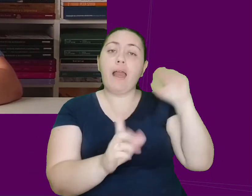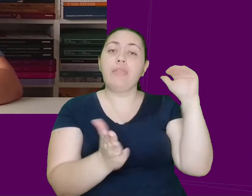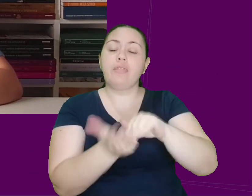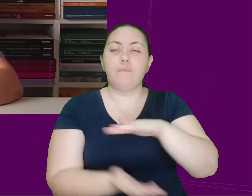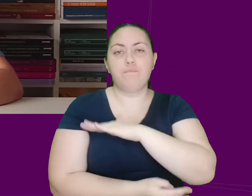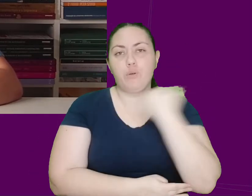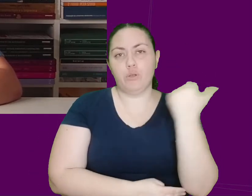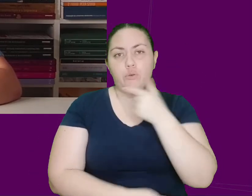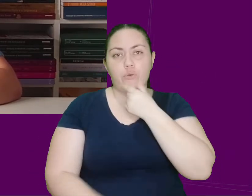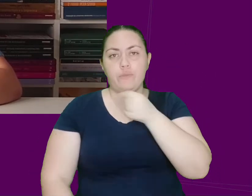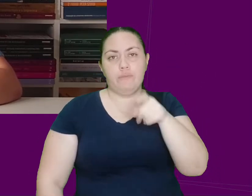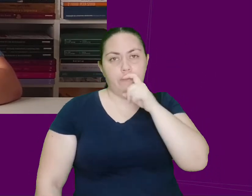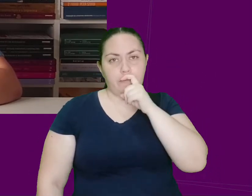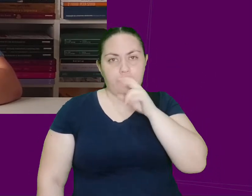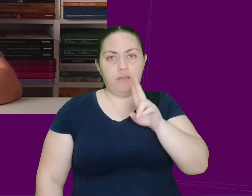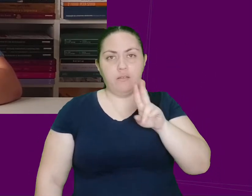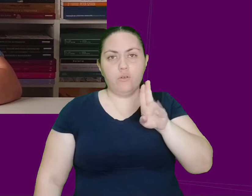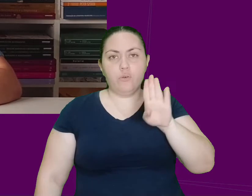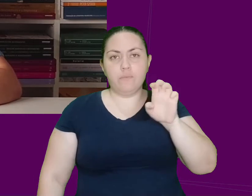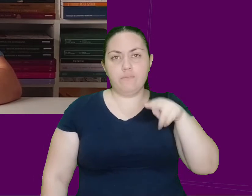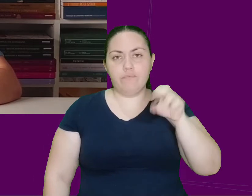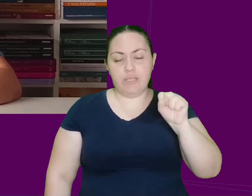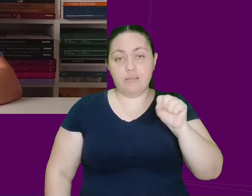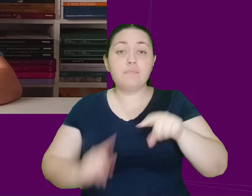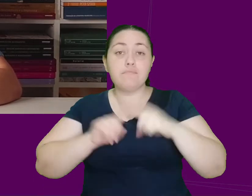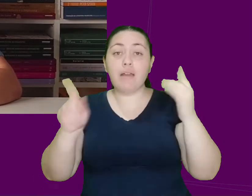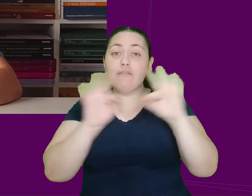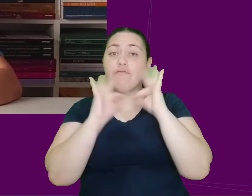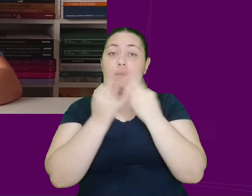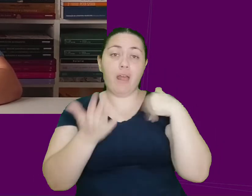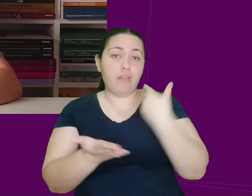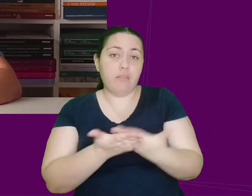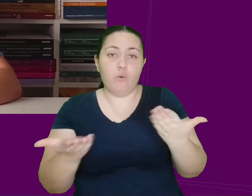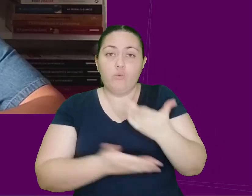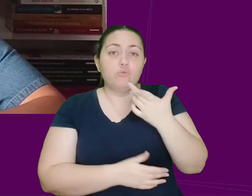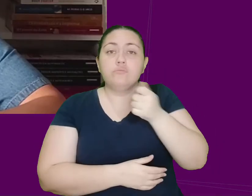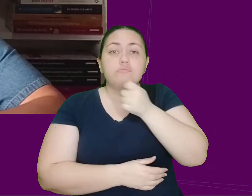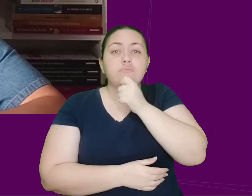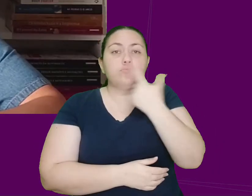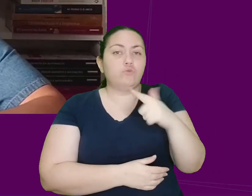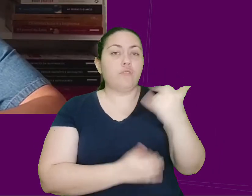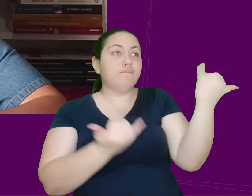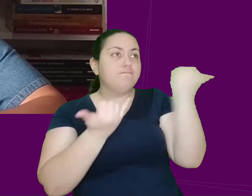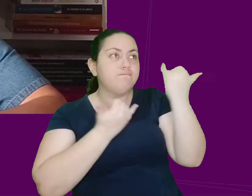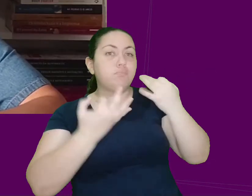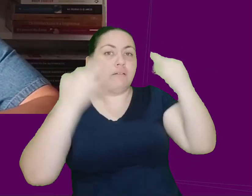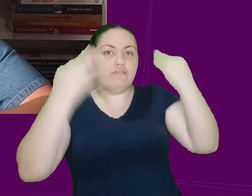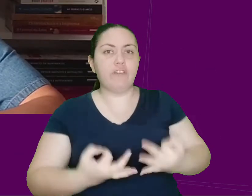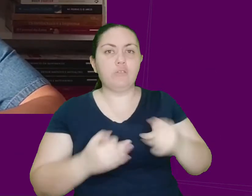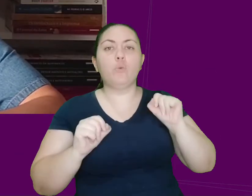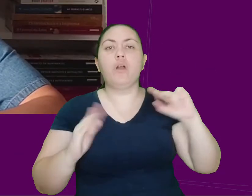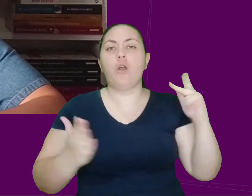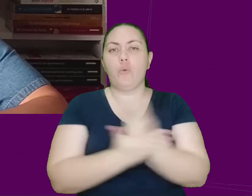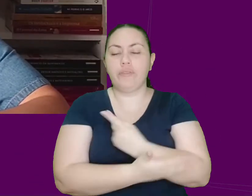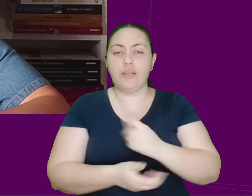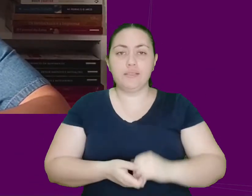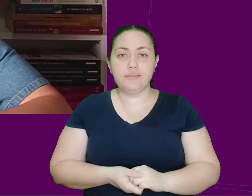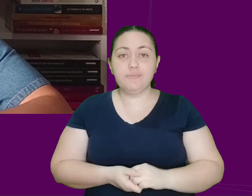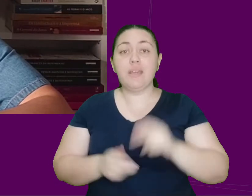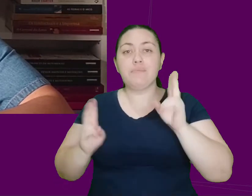Mas a família não recebeu uma confirmação do que, de fato, aconteceu. No Hospital Paraíso, em meio a reflexões sobre o cenário político